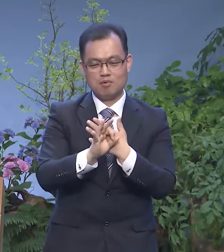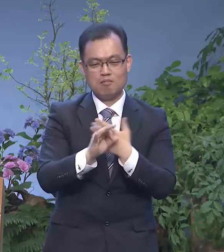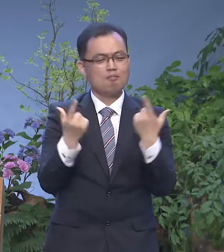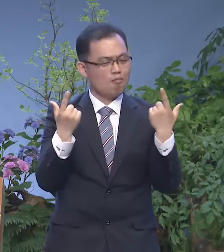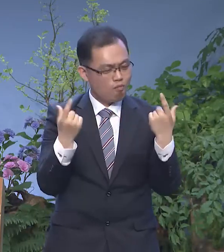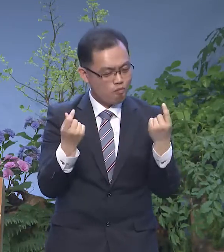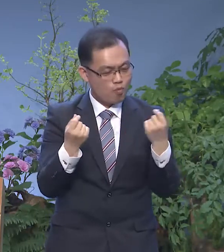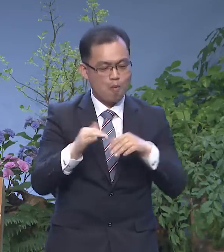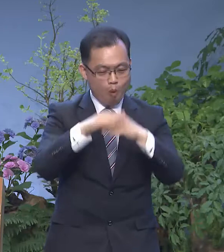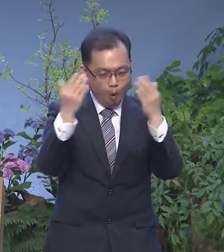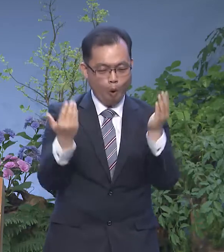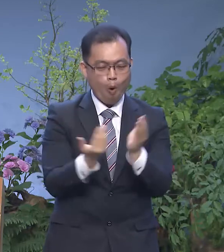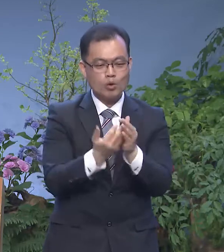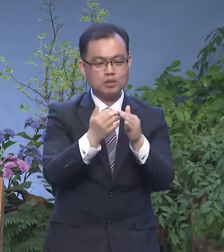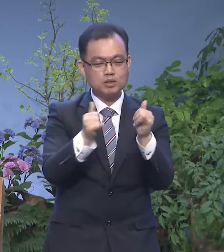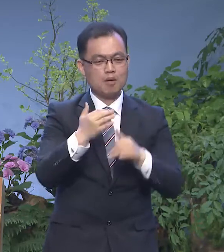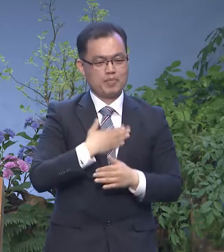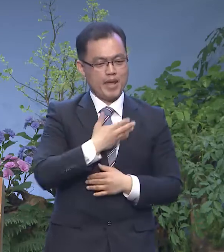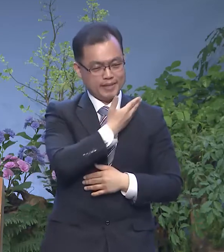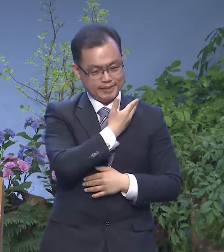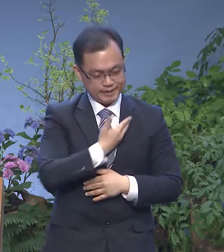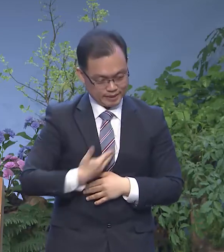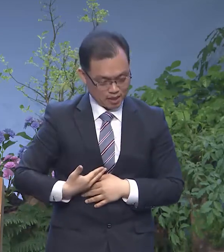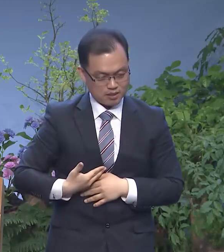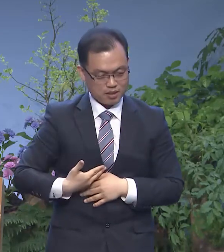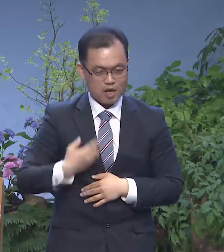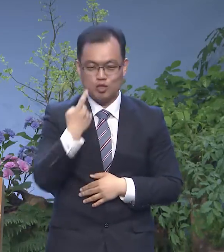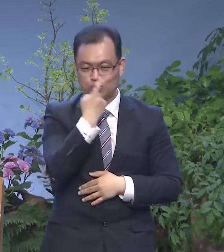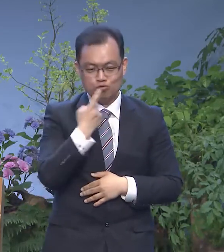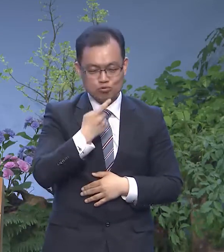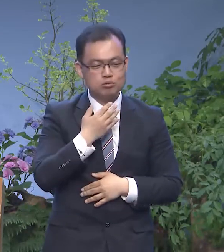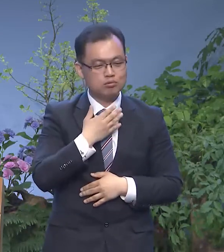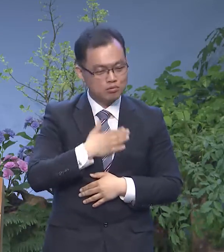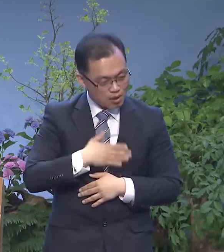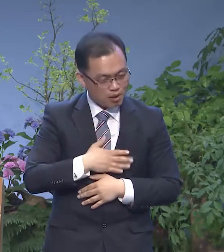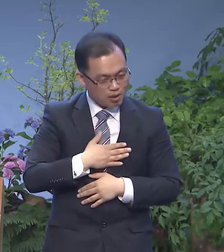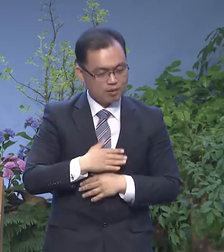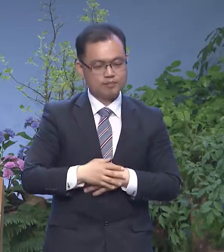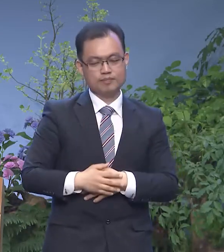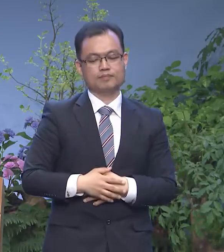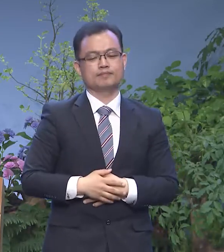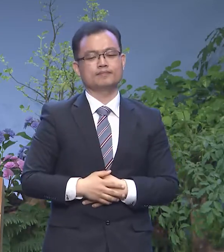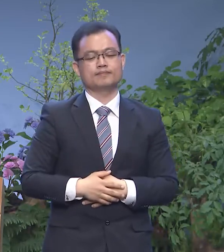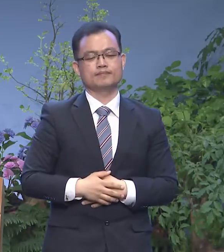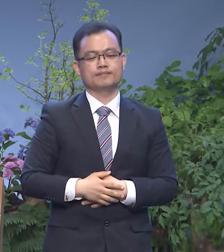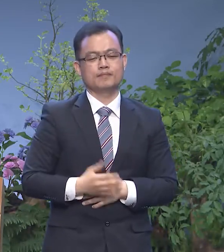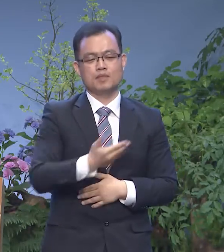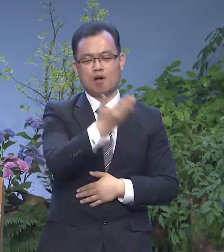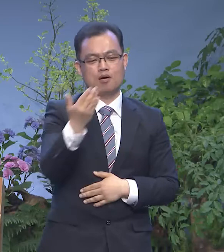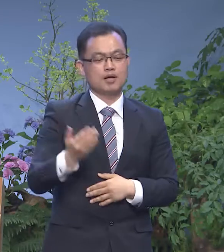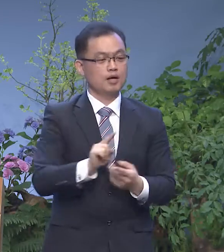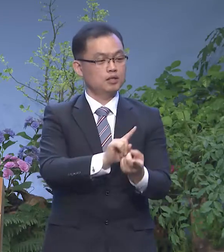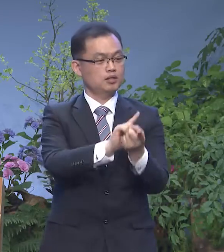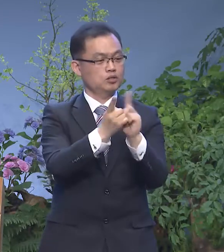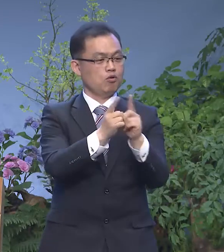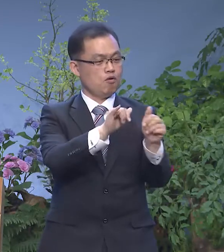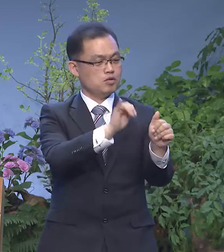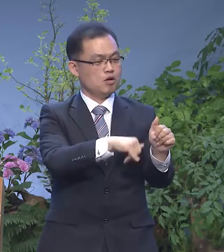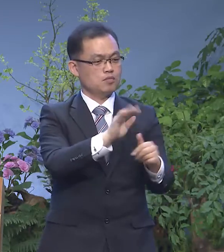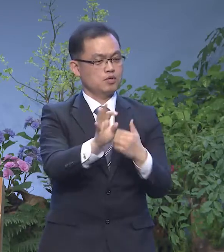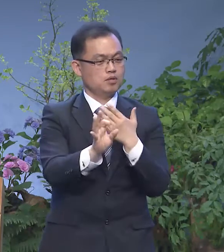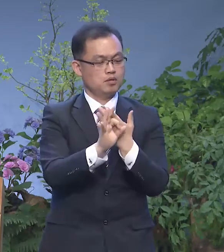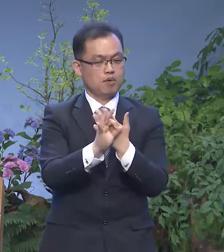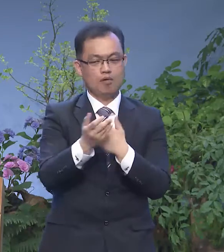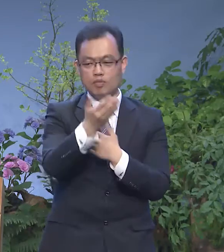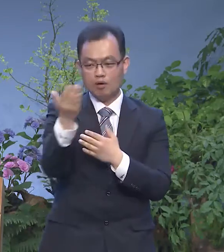모든 사람이 내 제자인 줄 알리라 내 제자인 줄 알리라 너희가 서로 섬기면